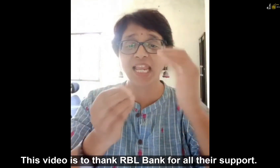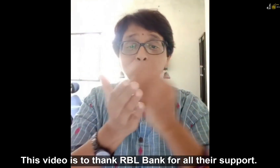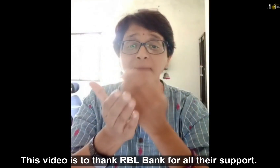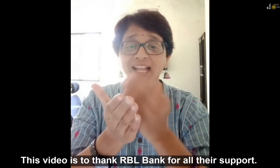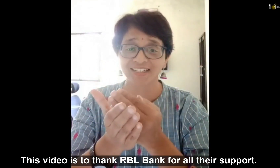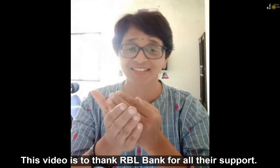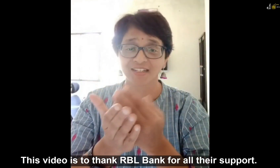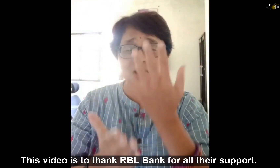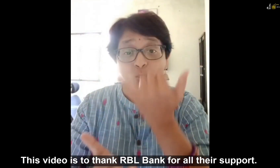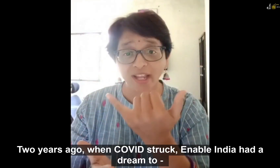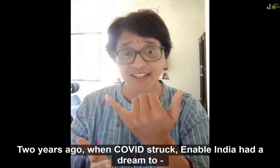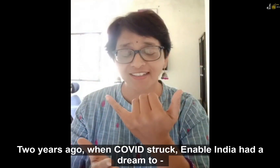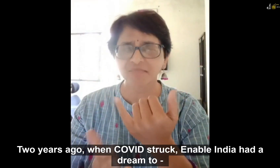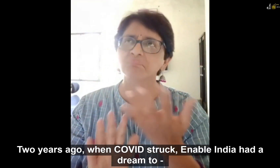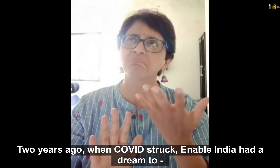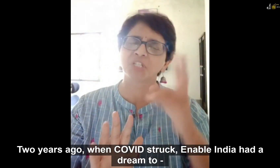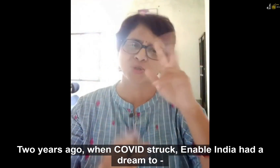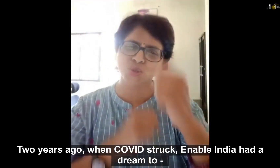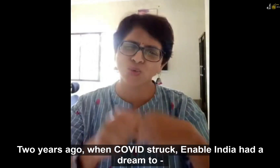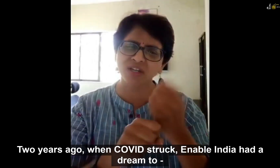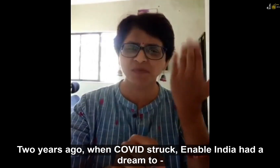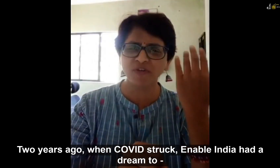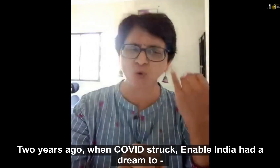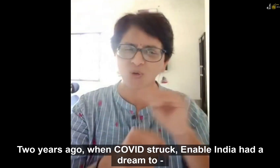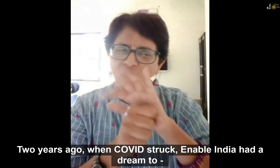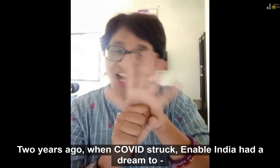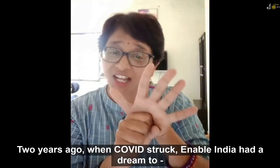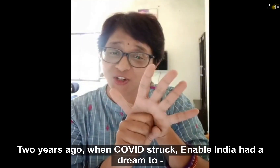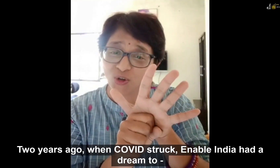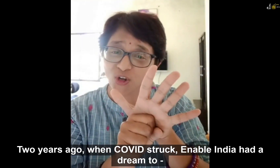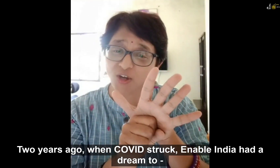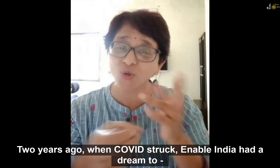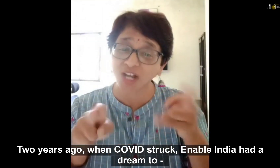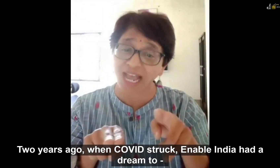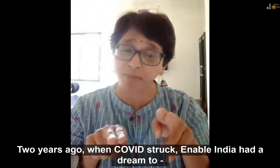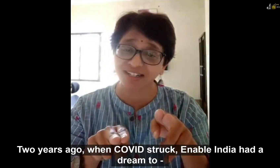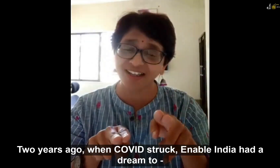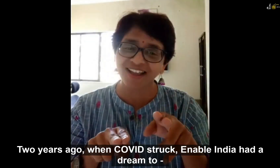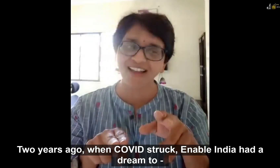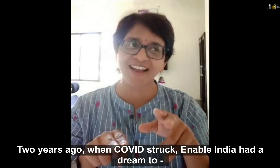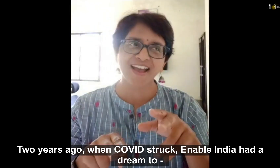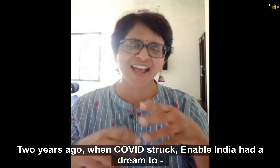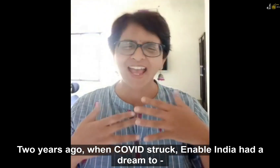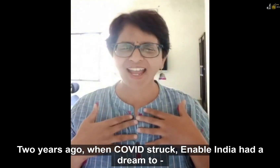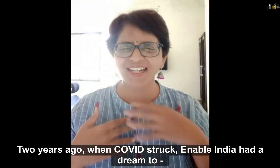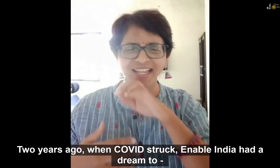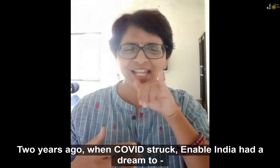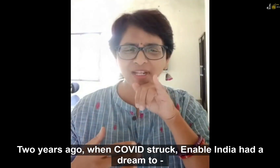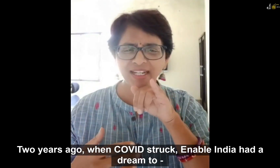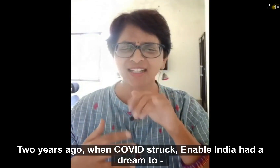जादा धन्यवाद करना चाहूँगा हमारे यां कोविड हुआ इनेबल